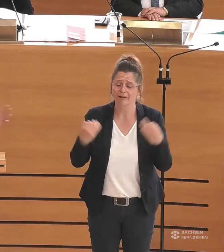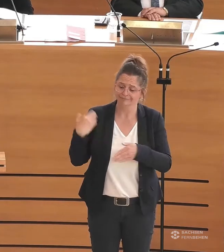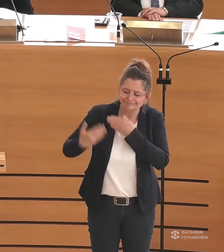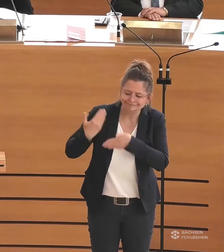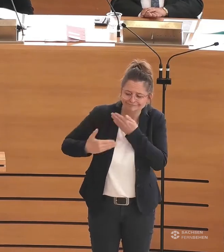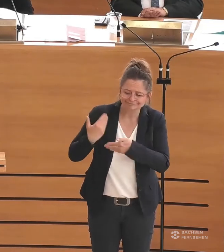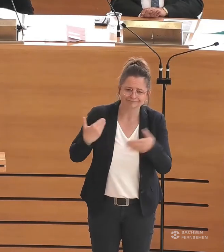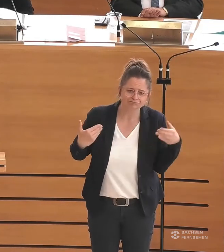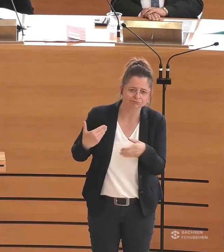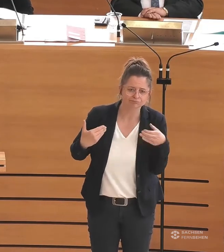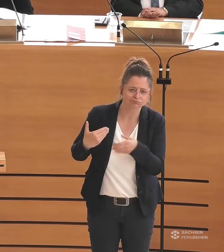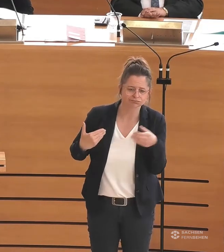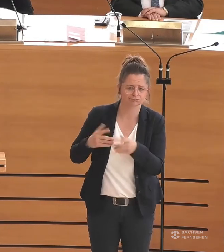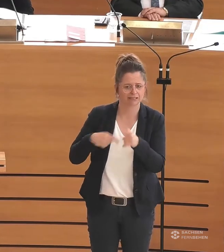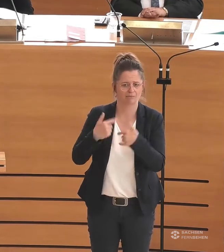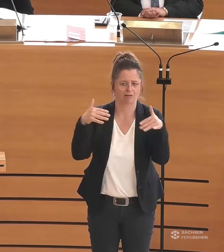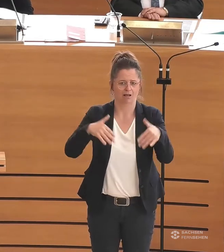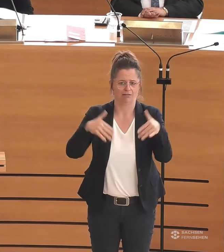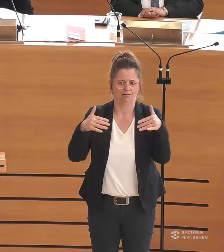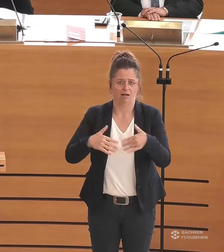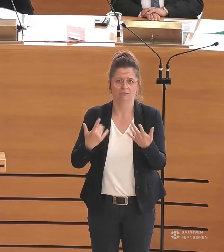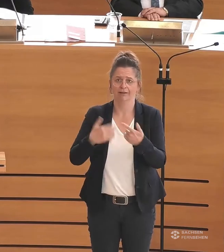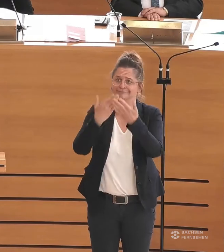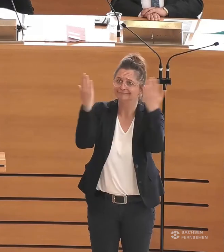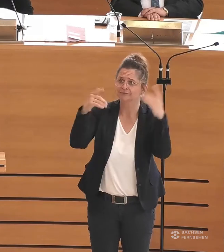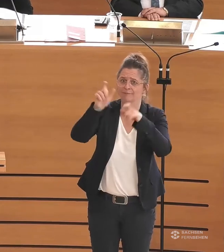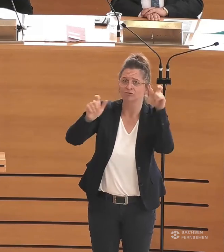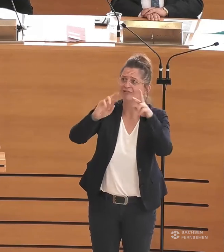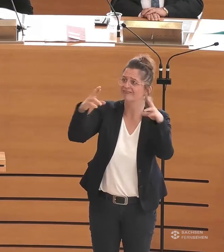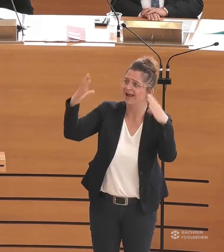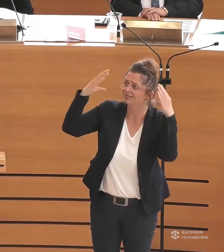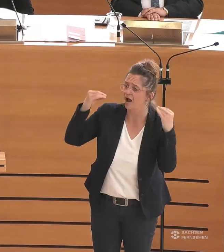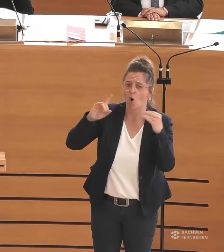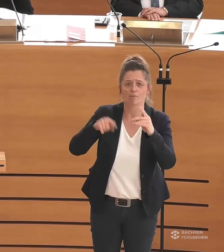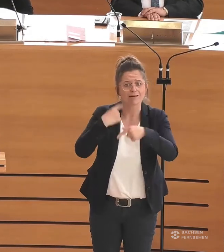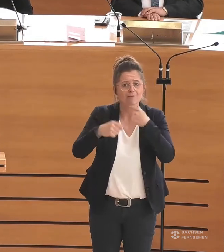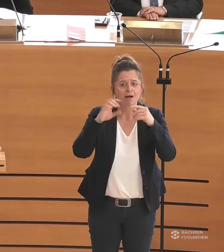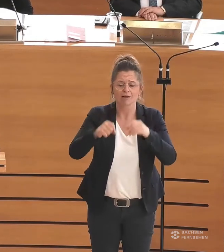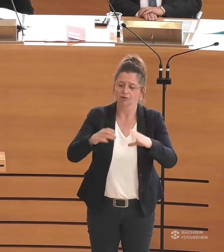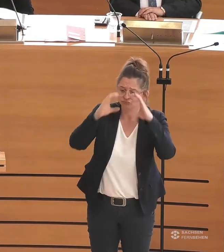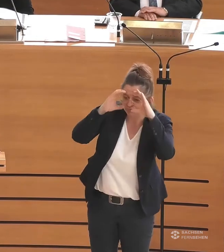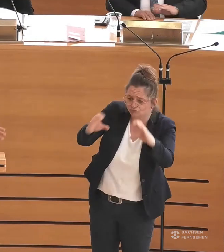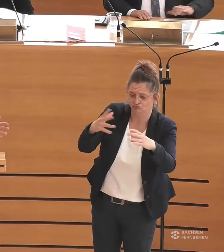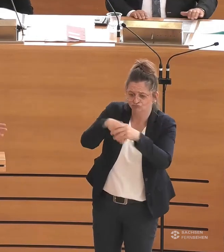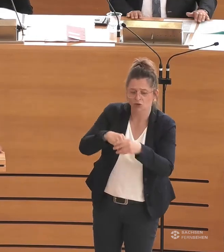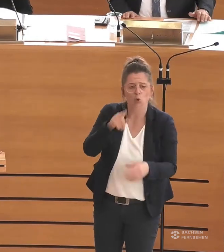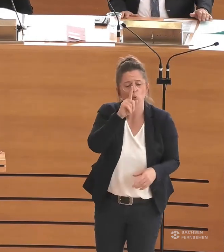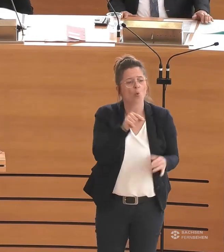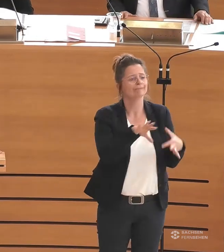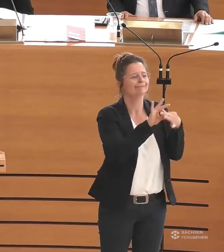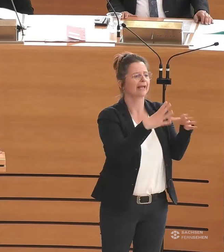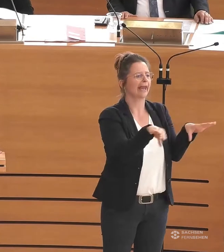bei allen Debatten hier begrüßen könnten, dass Menschen, die taub sind, jeder Debatte folgen können. Nicht nur den Debatten, die